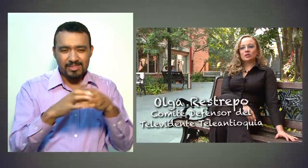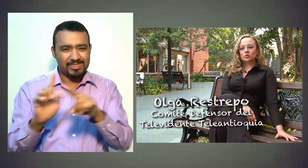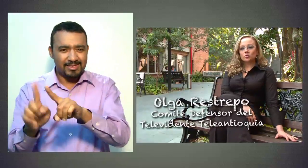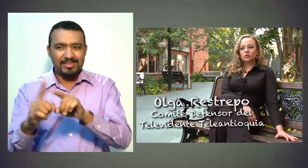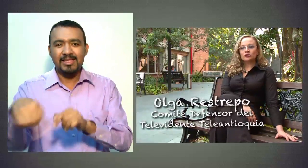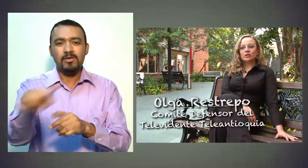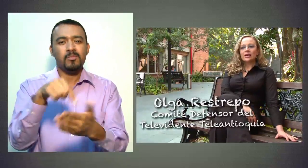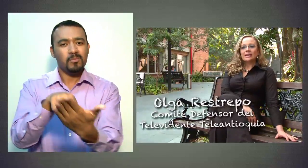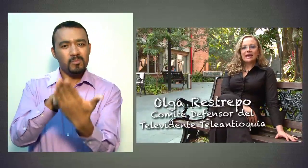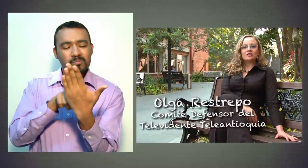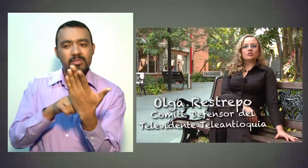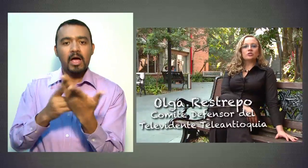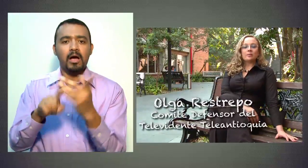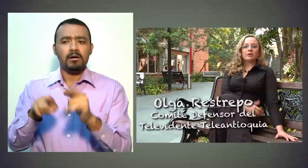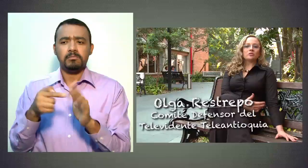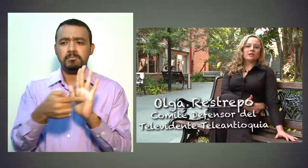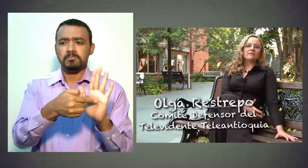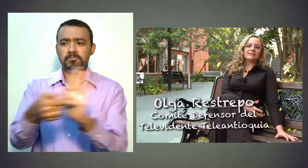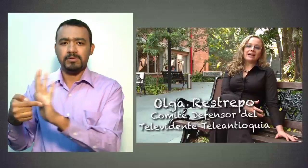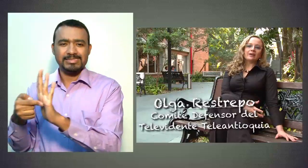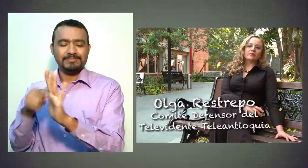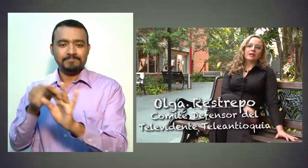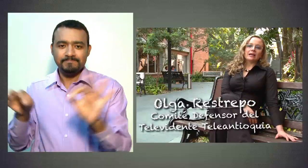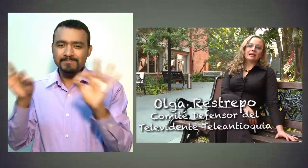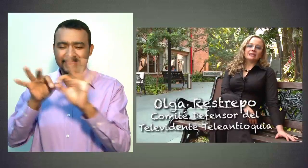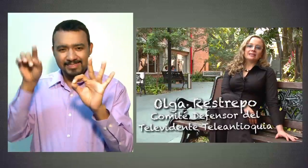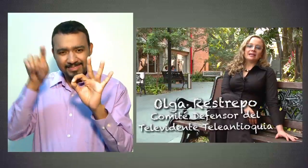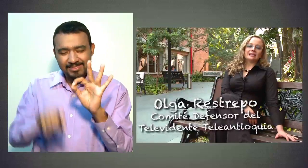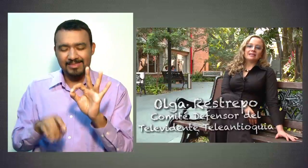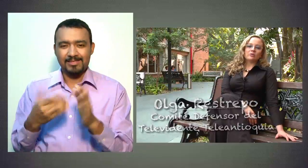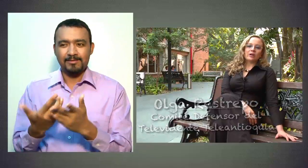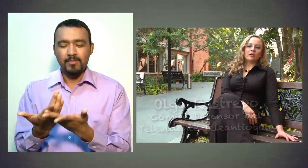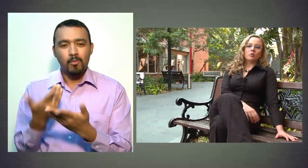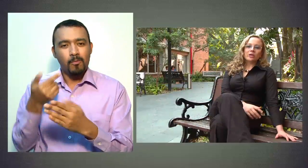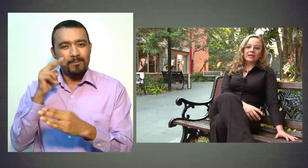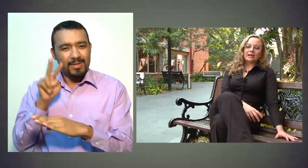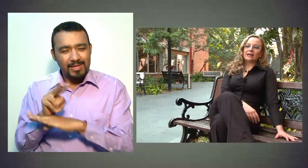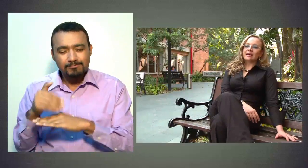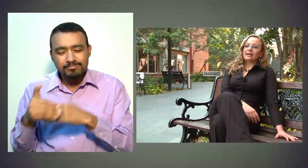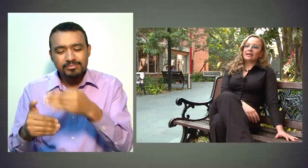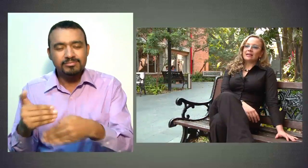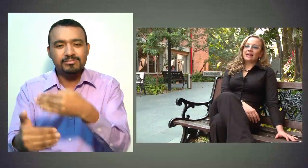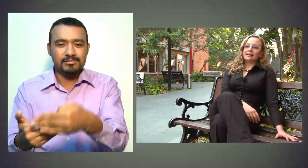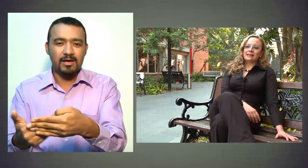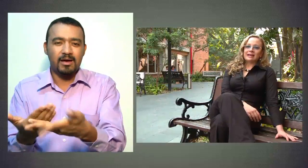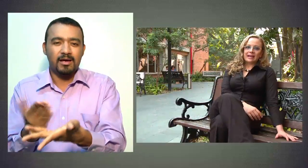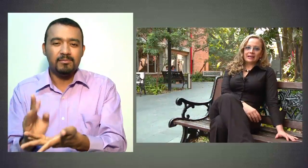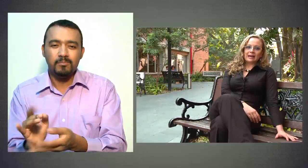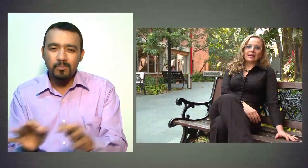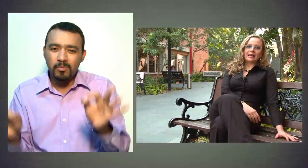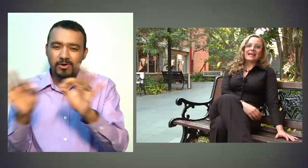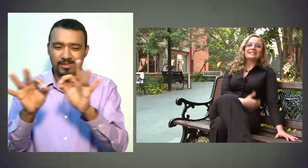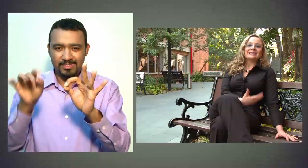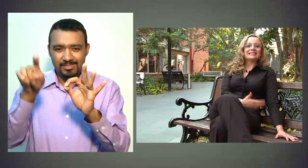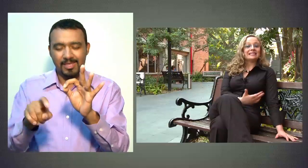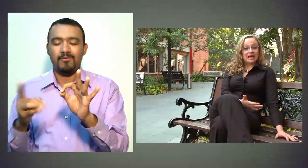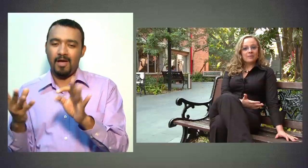asuntos y ellos siempre nos manifestaron la necesidad de hacer una abeduría y de tener este sistema